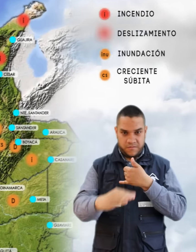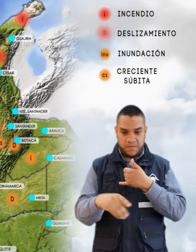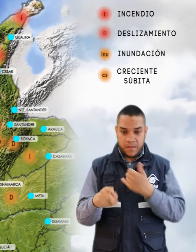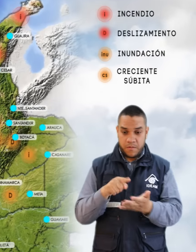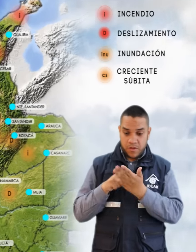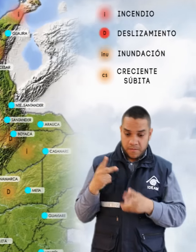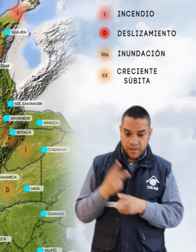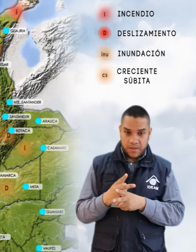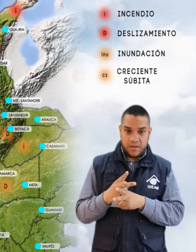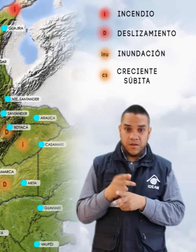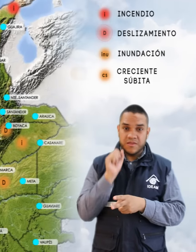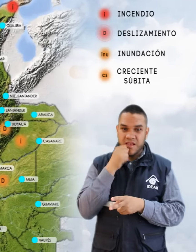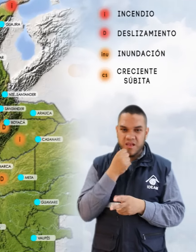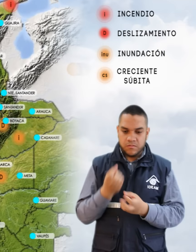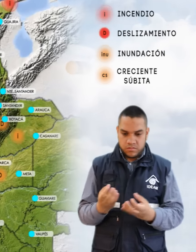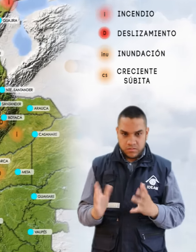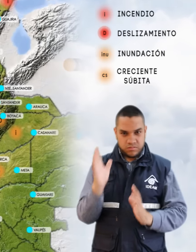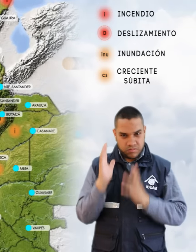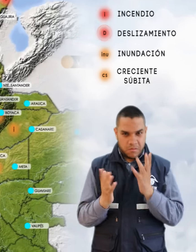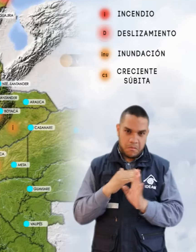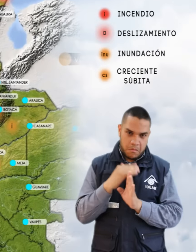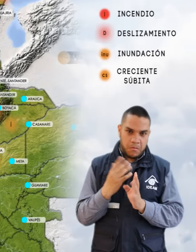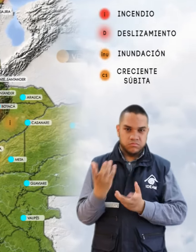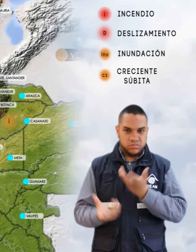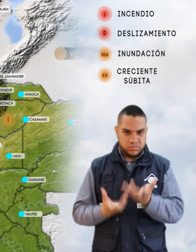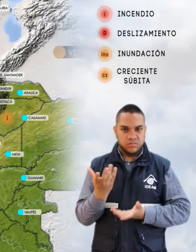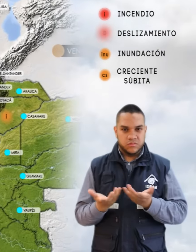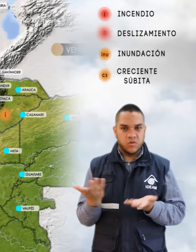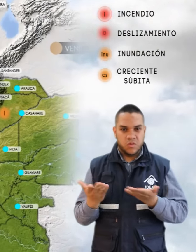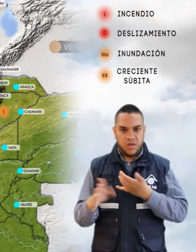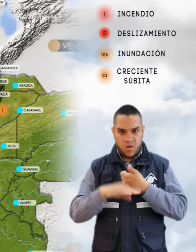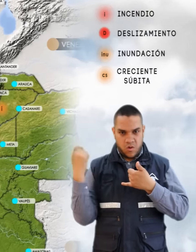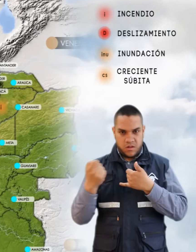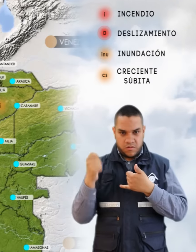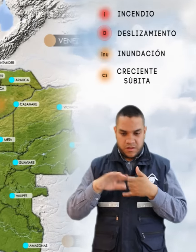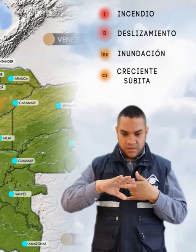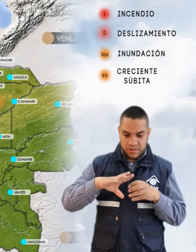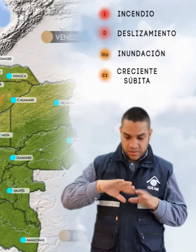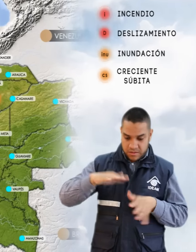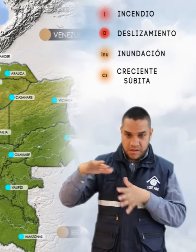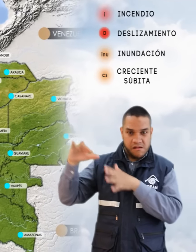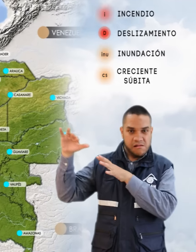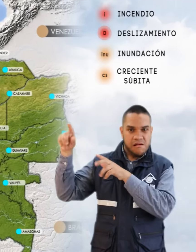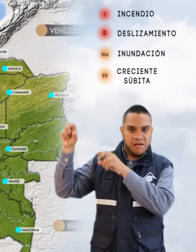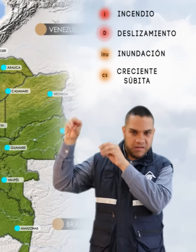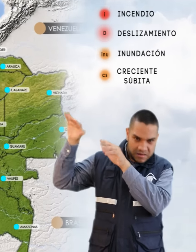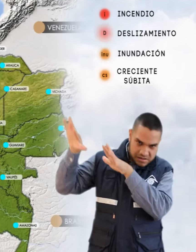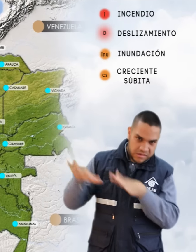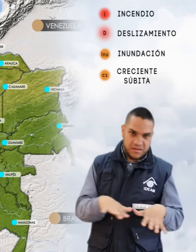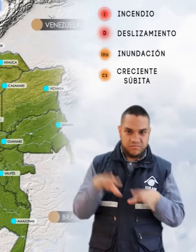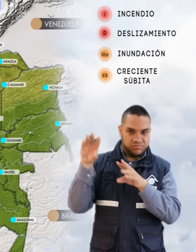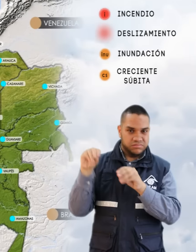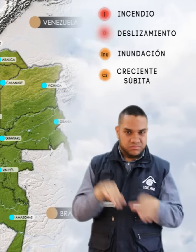alerta naranja por incendios de la cobertura vegetal en sectores de la región de la Ordenoquía, por deslizamiento de tierra en sectores de alta